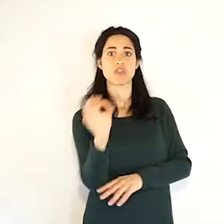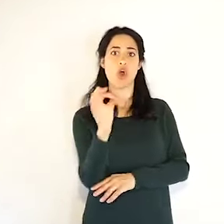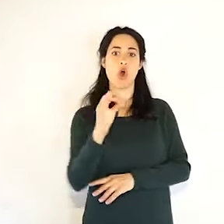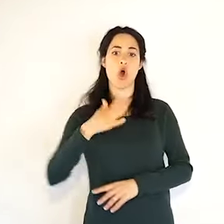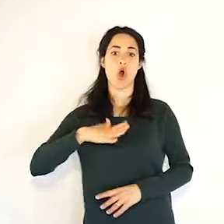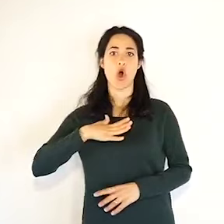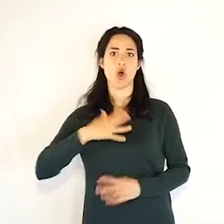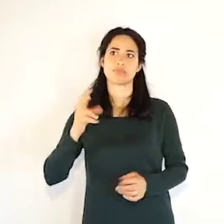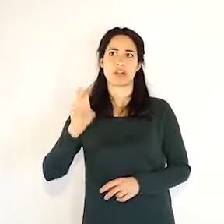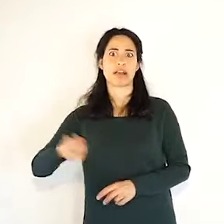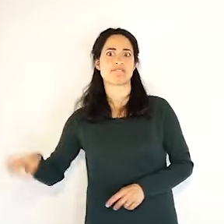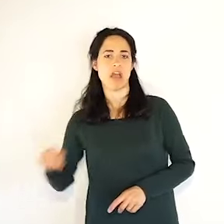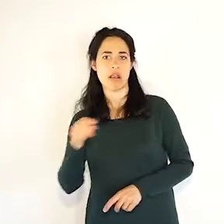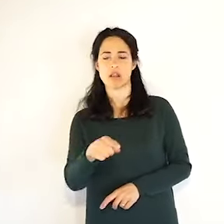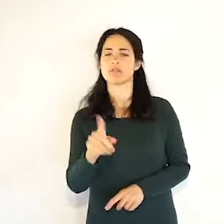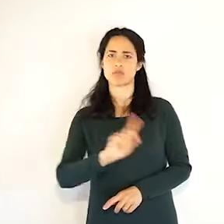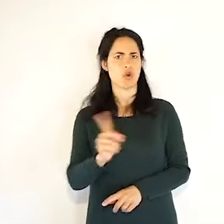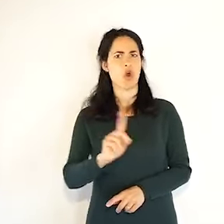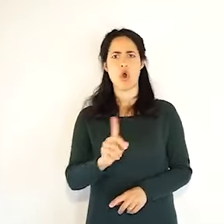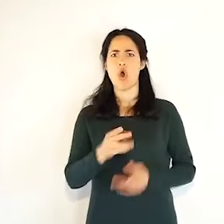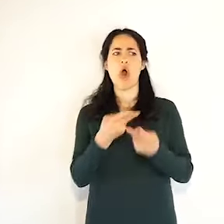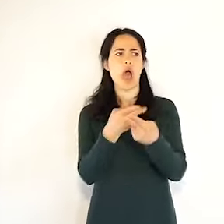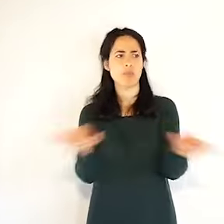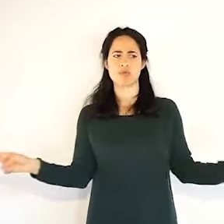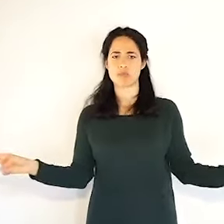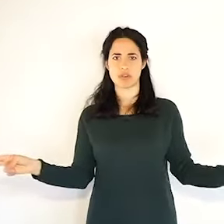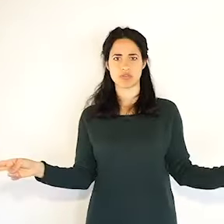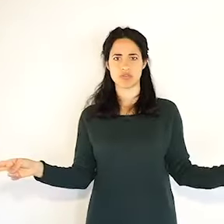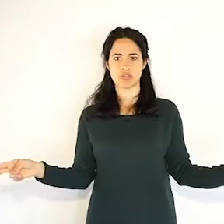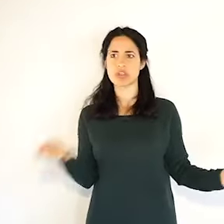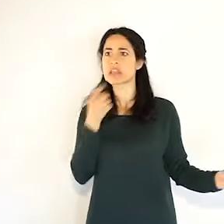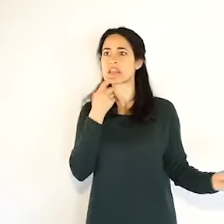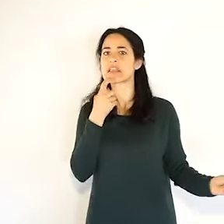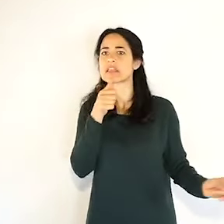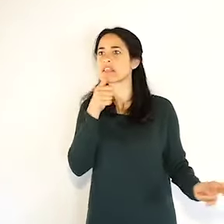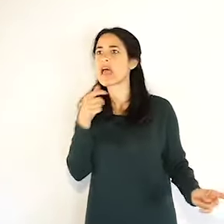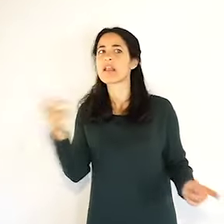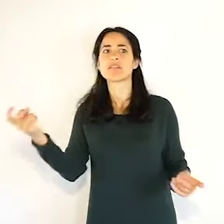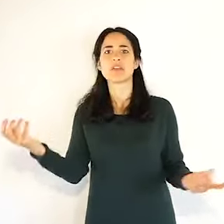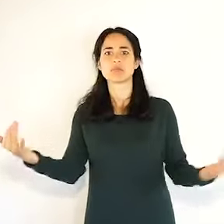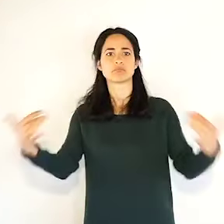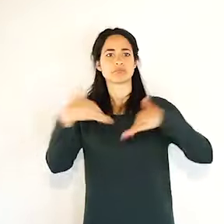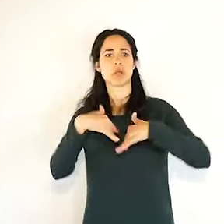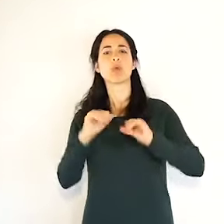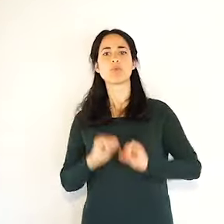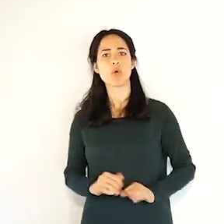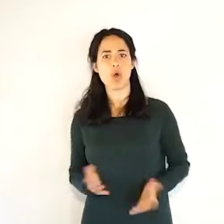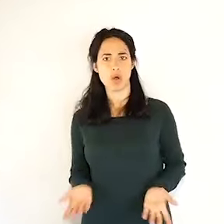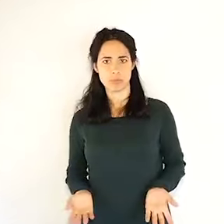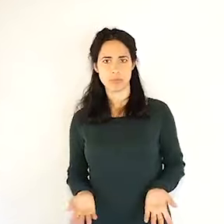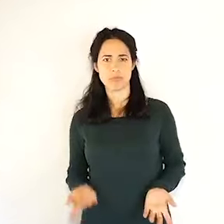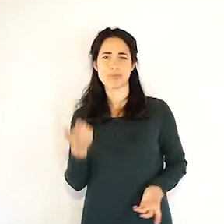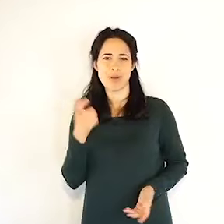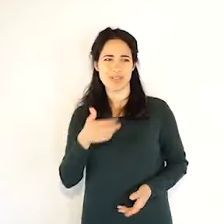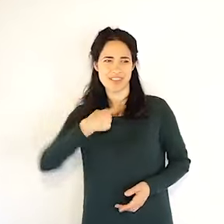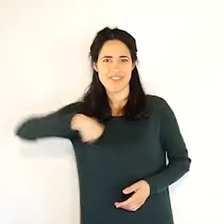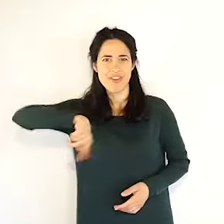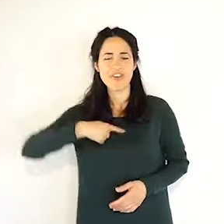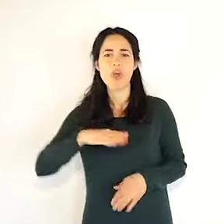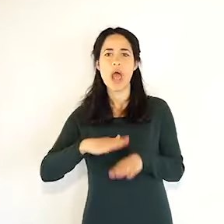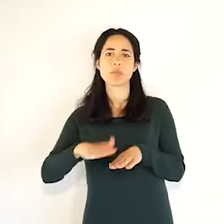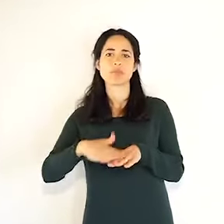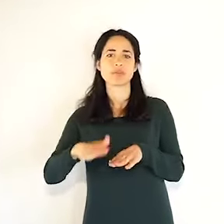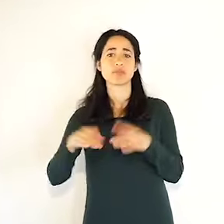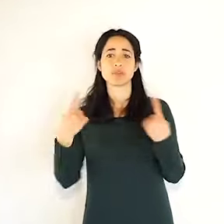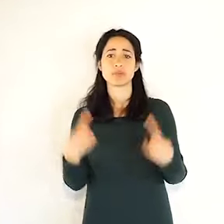si stanno facendo, si metteranno come li vogliamo realizzare, entro il mese di giugno, tutti,